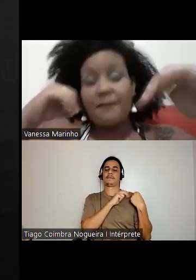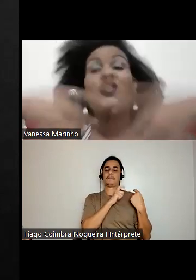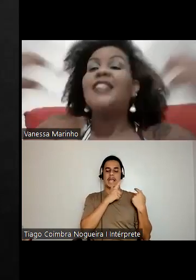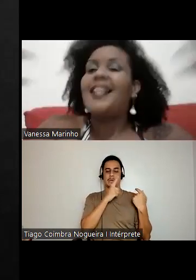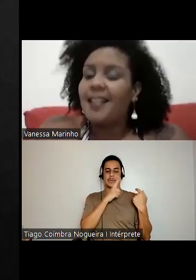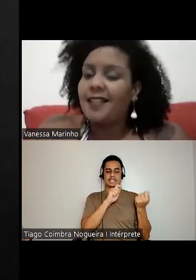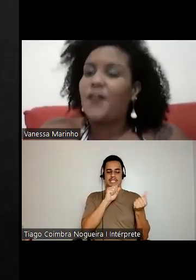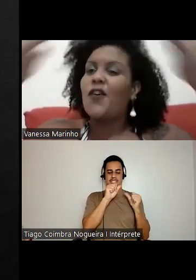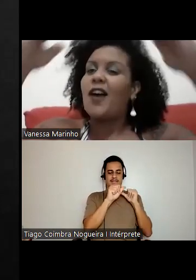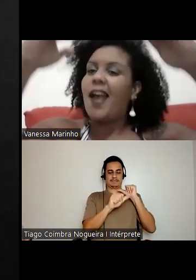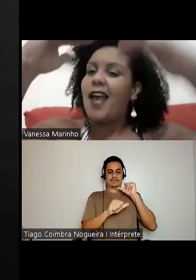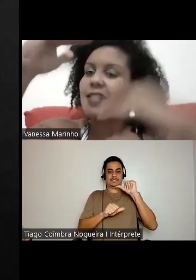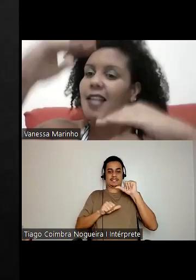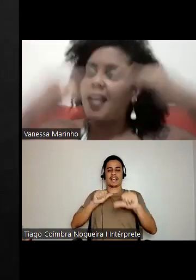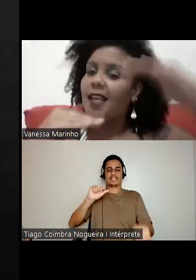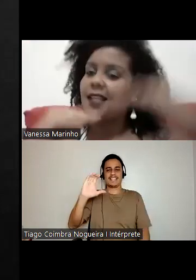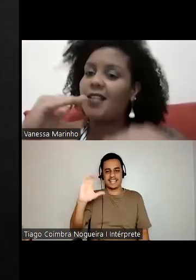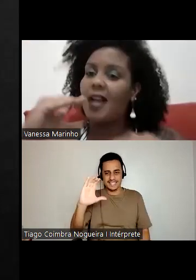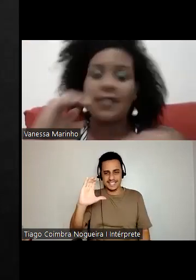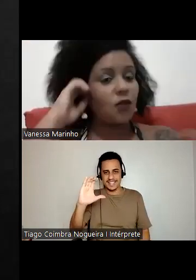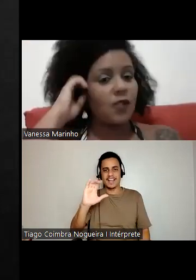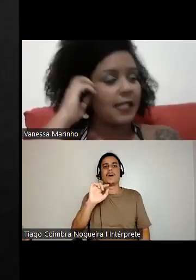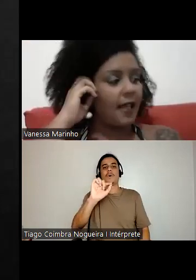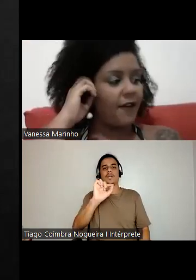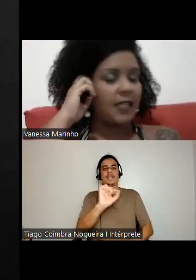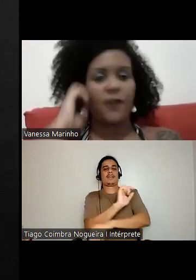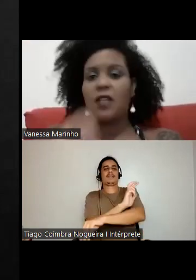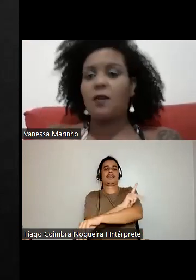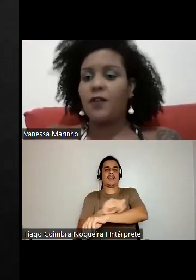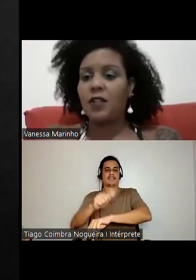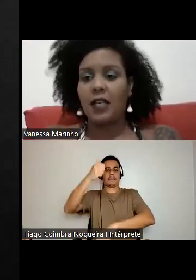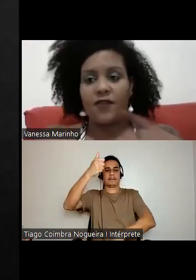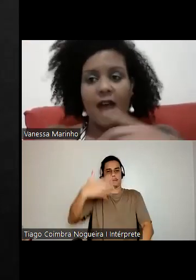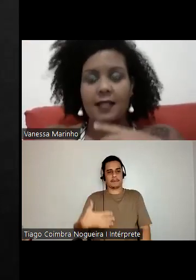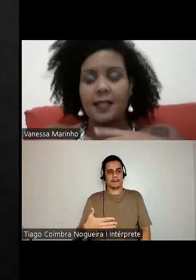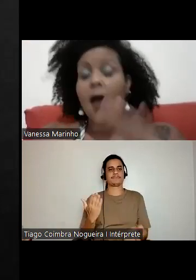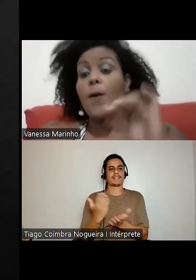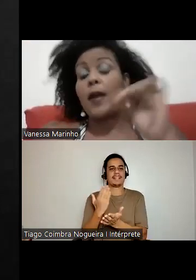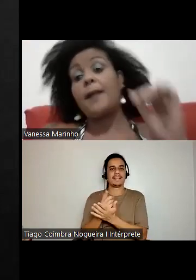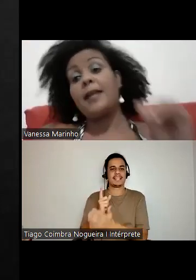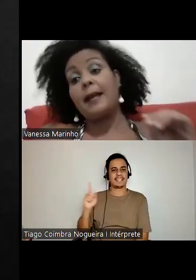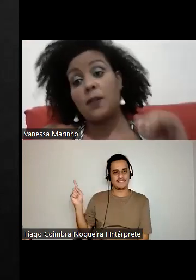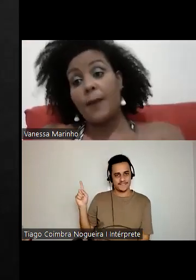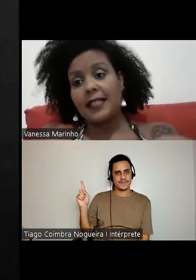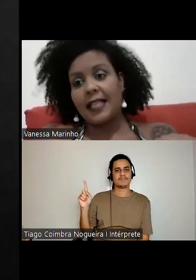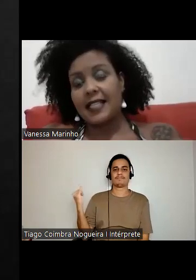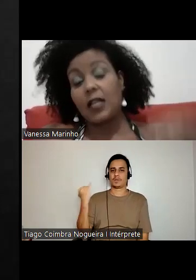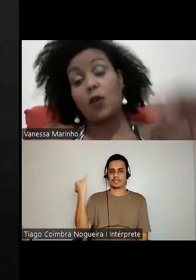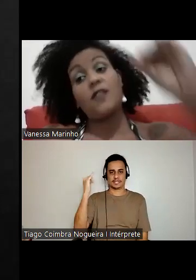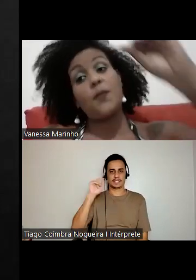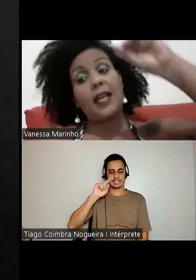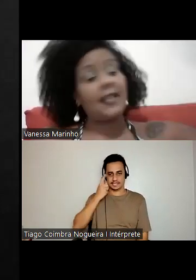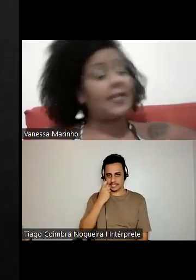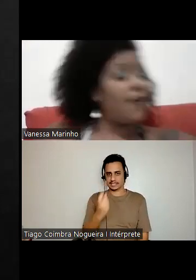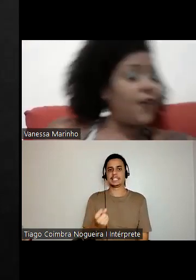por tornar científico essa hierarquia das raças. Eu trouxe essa referência para vocês do livro de Lidas Marques, porque para mim ele é superinteressante,